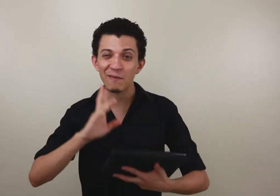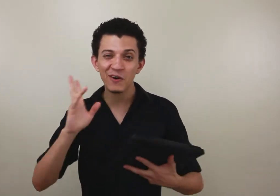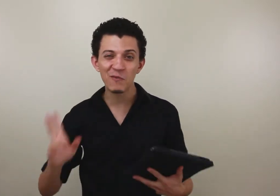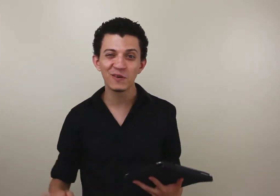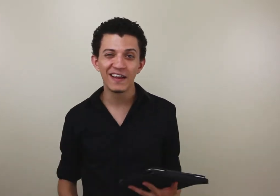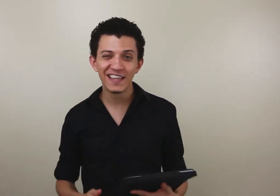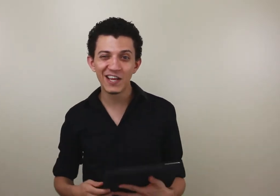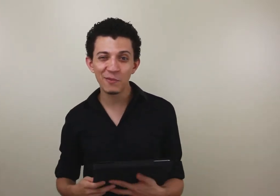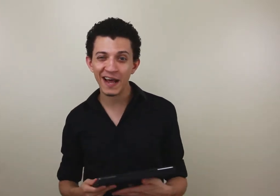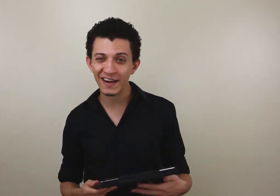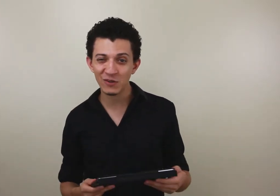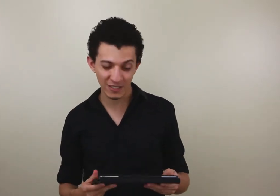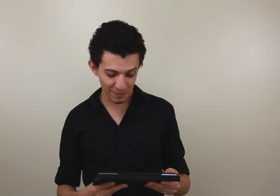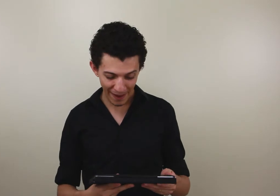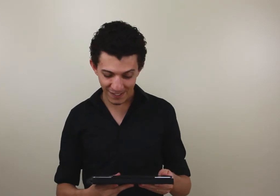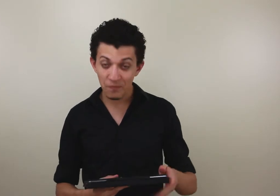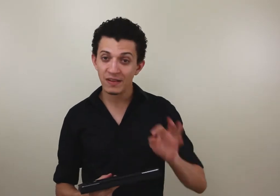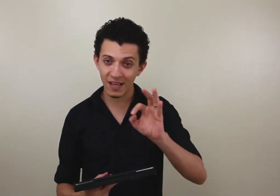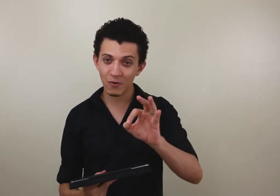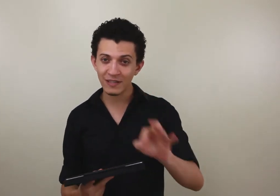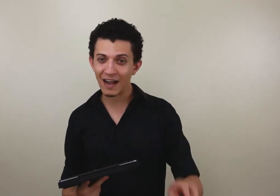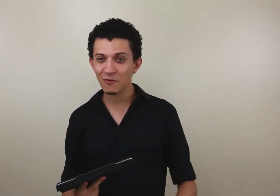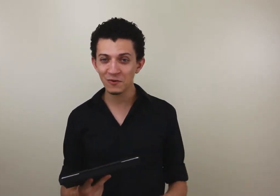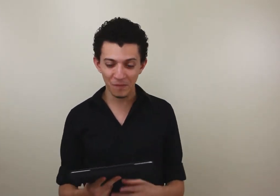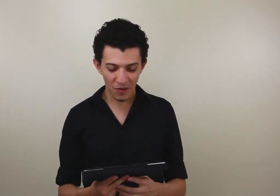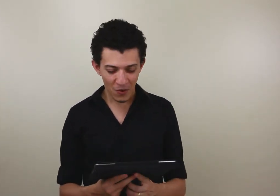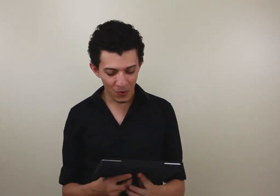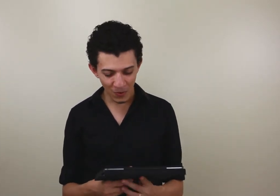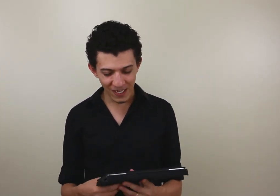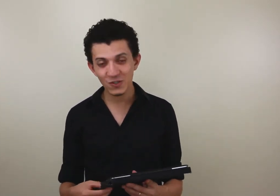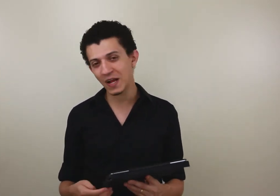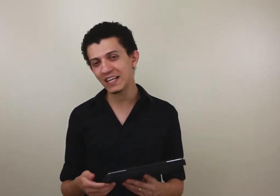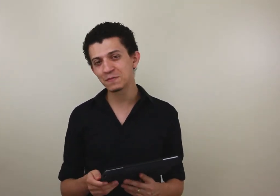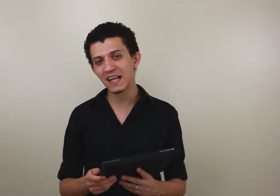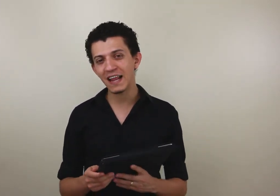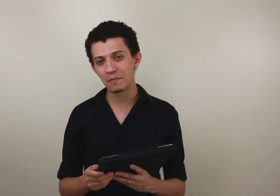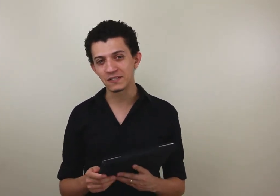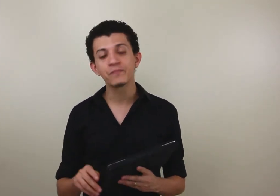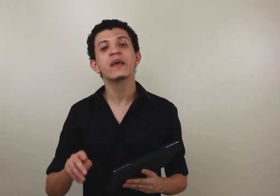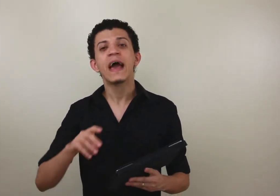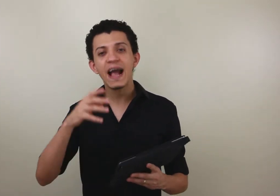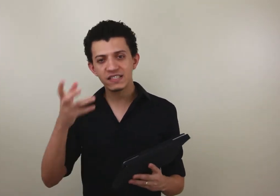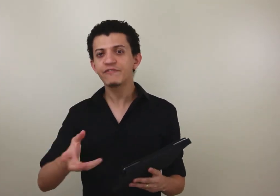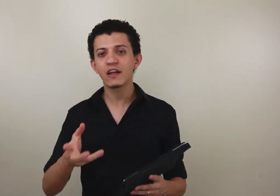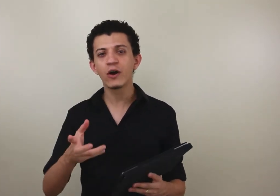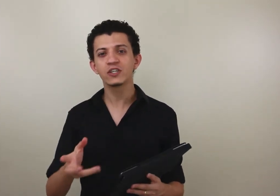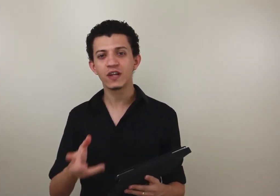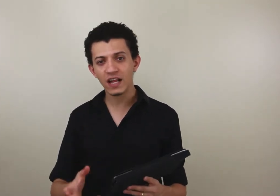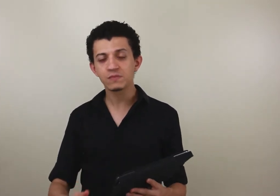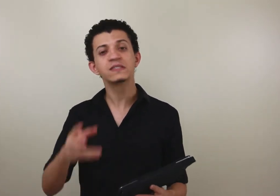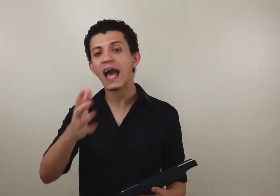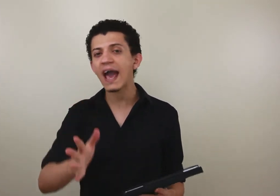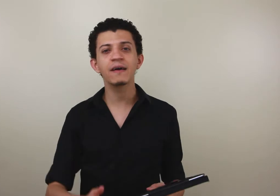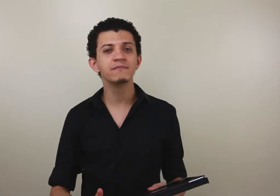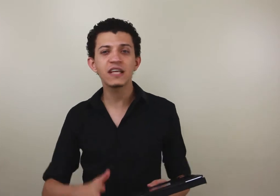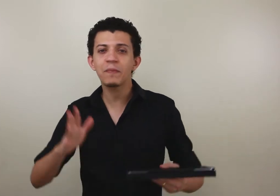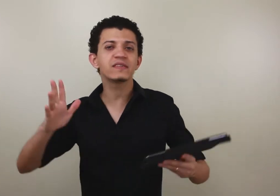sabia como denominar as coisas mais, sem contar com os regionalismos da Libras. É desafiador o regionalismo? É, sempre é